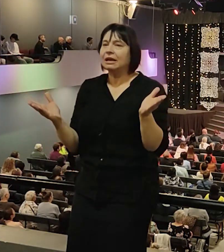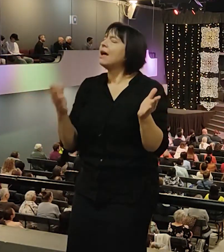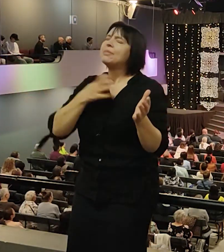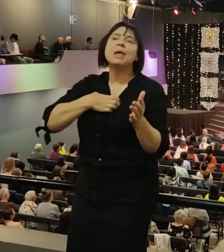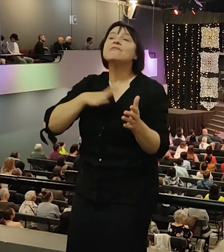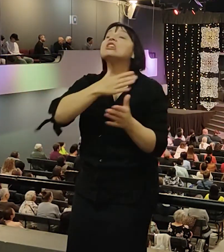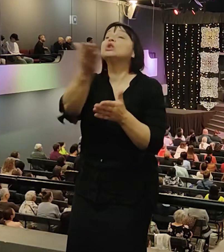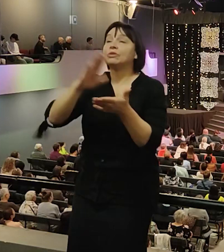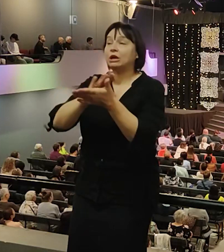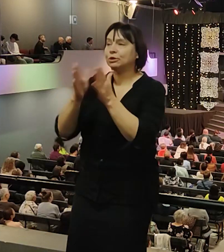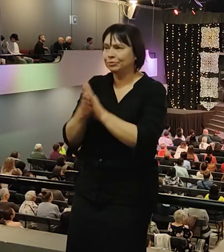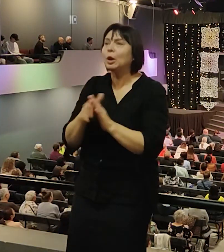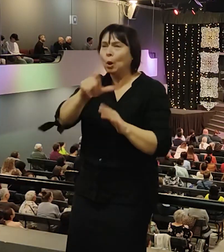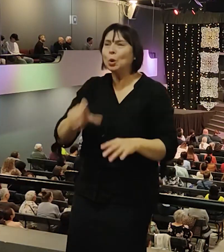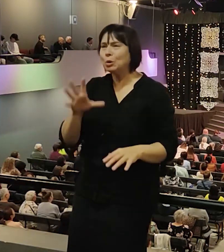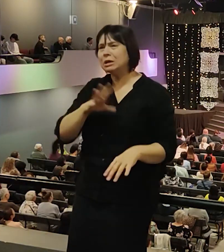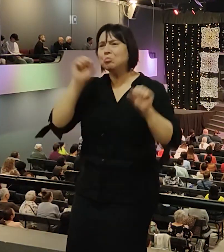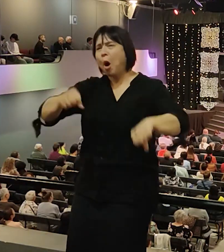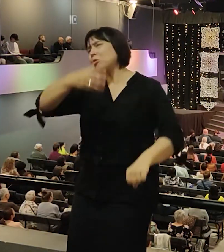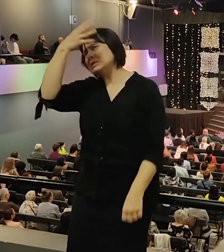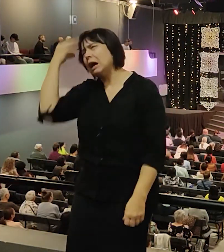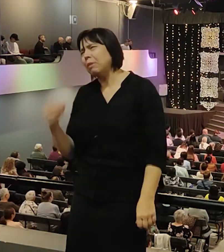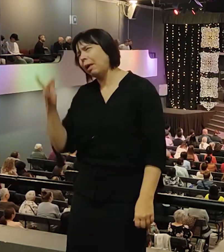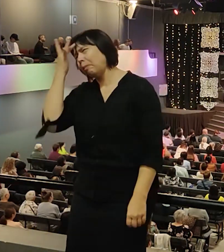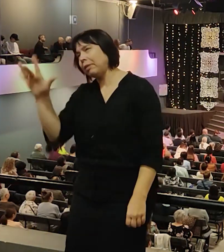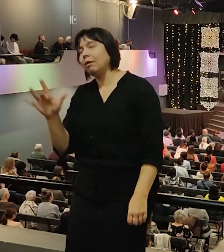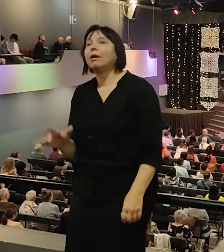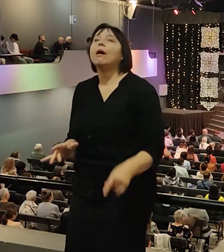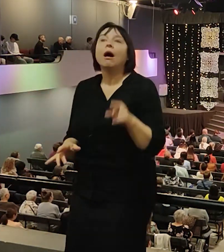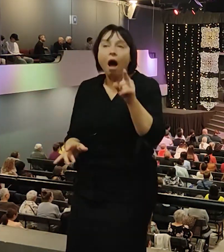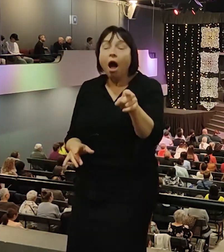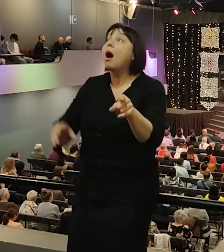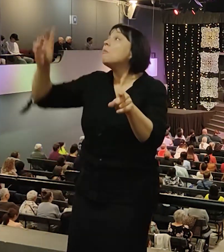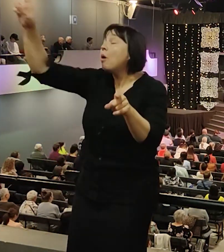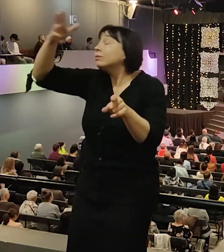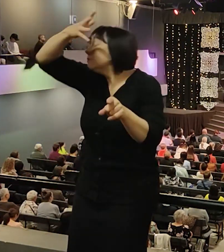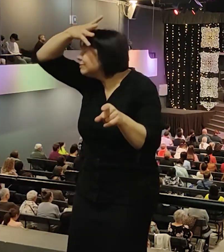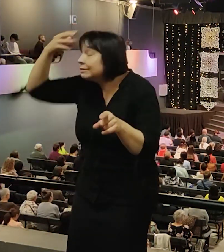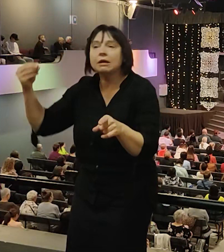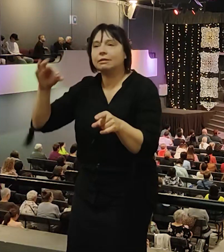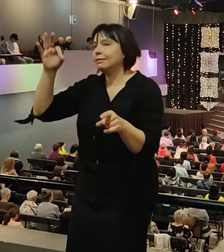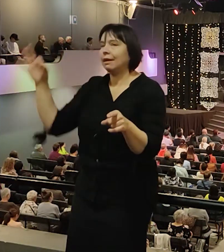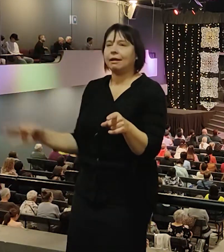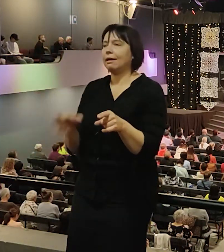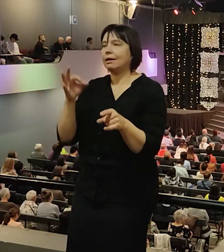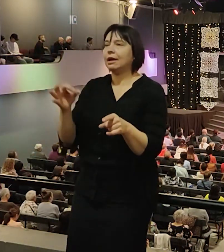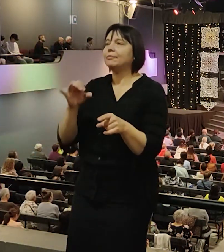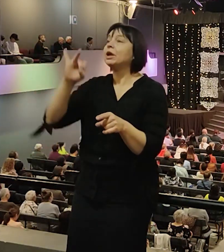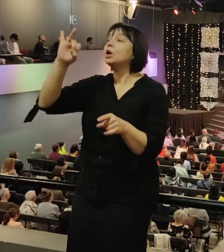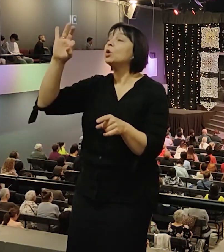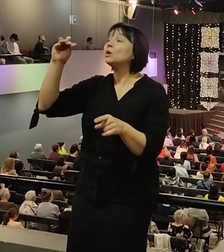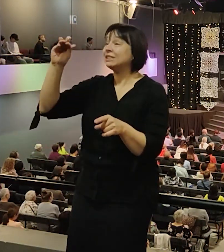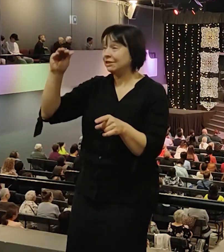нашей ситуации. Люди забудут, а Он никогда не забудет. Первый пункт. Иосиф, сын